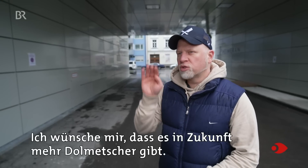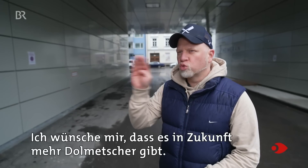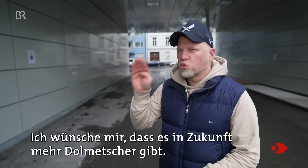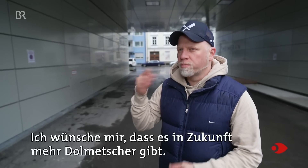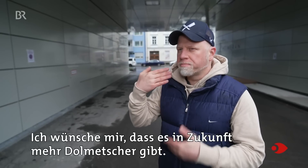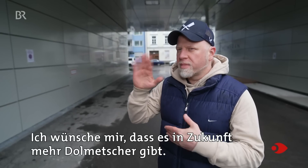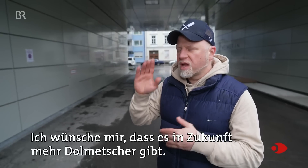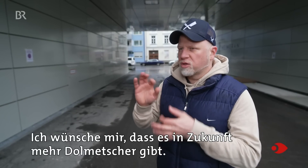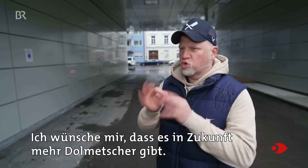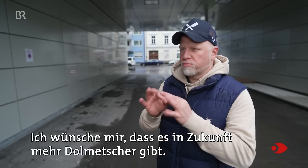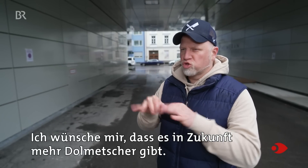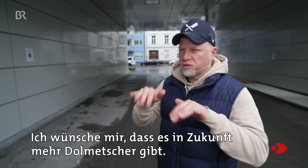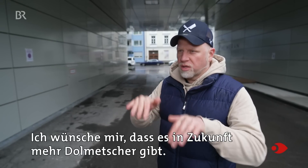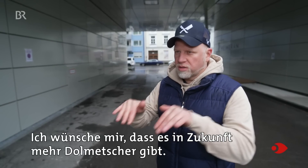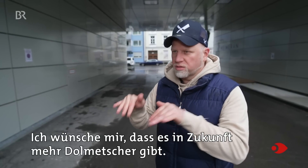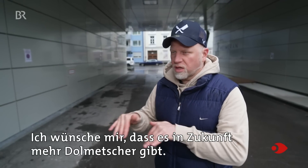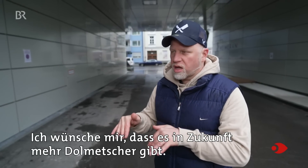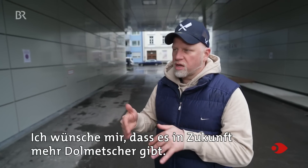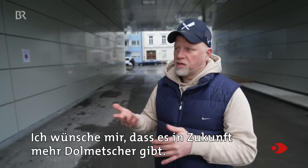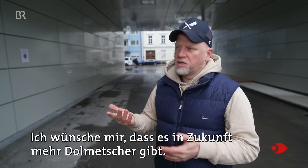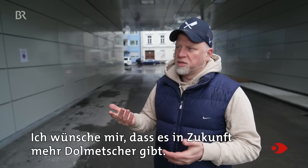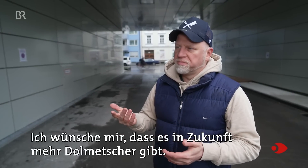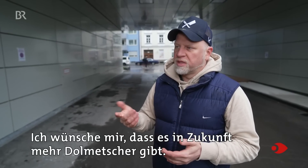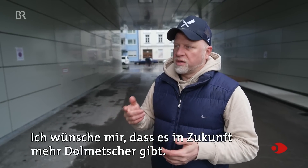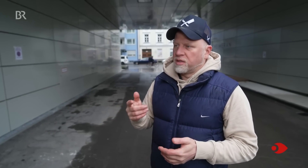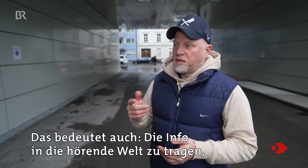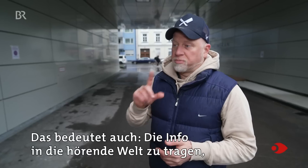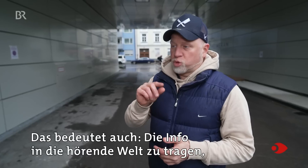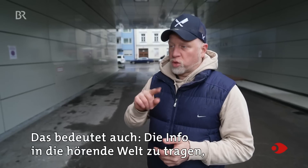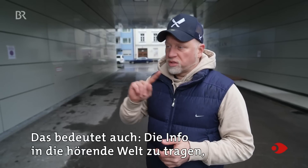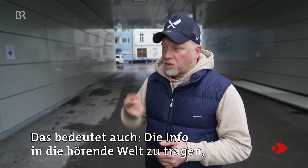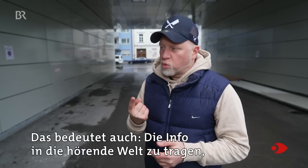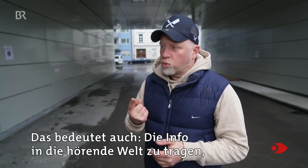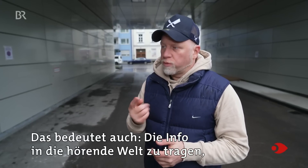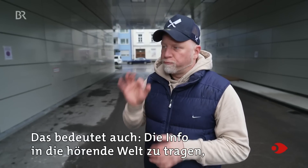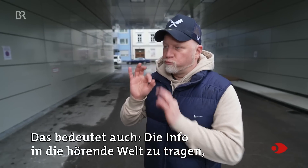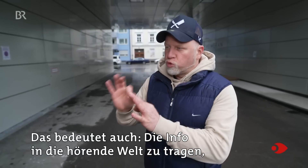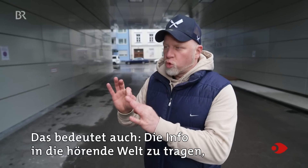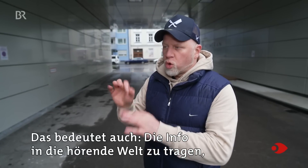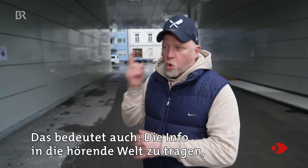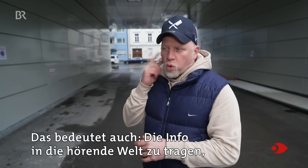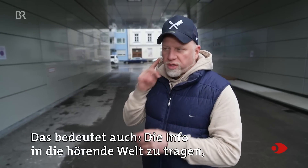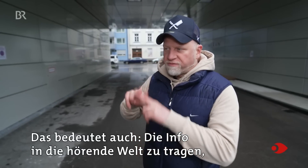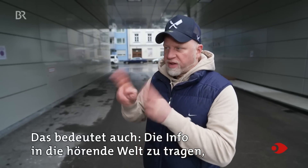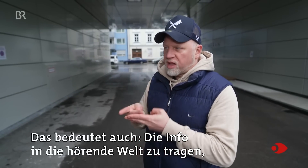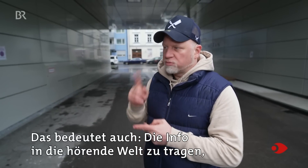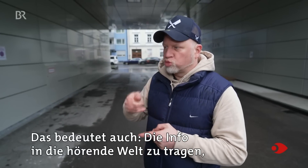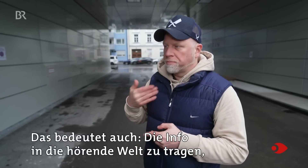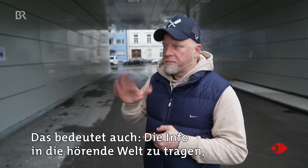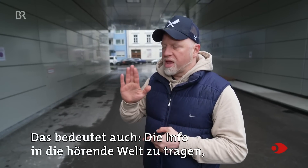Ich wünsche mir, dass es in Zukunft mehr Dolmetscher gibt. Das bedeutet auch, die Info in die